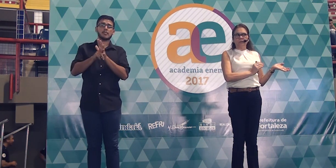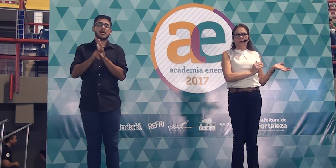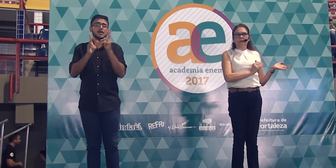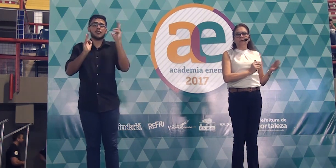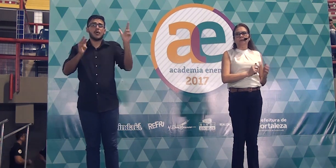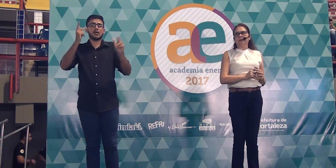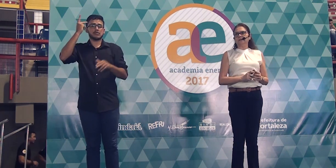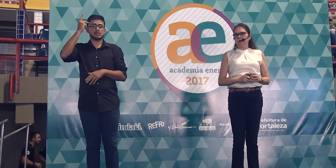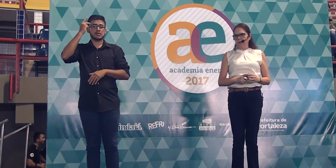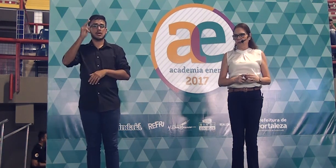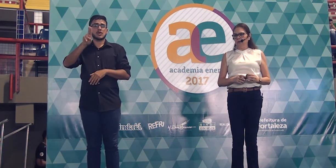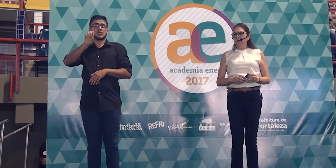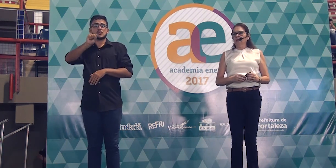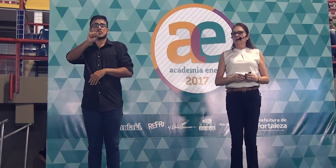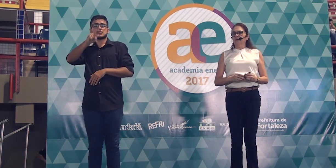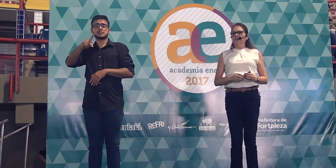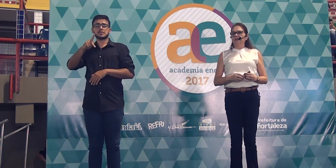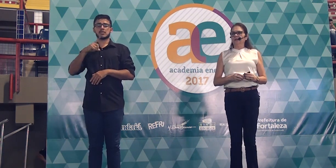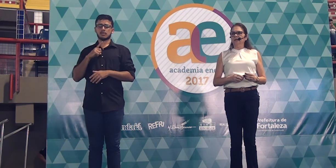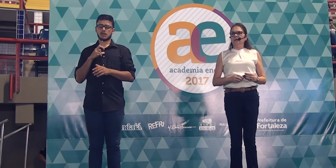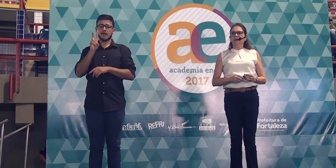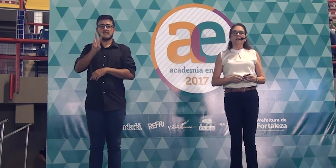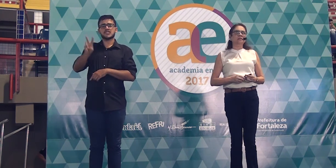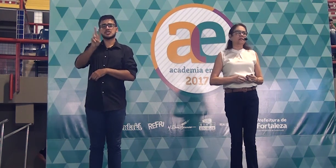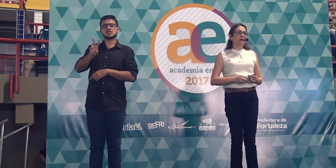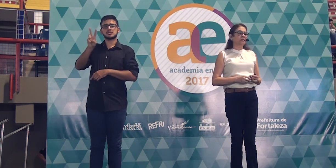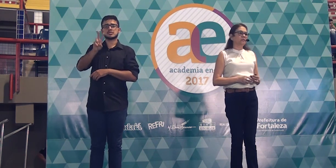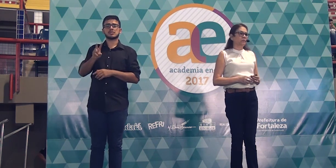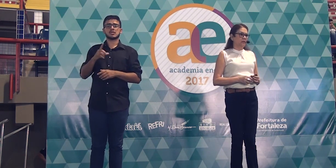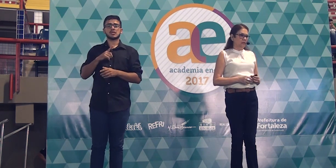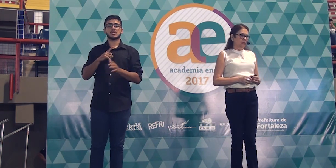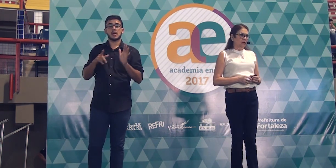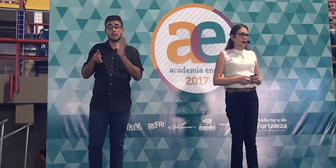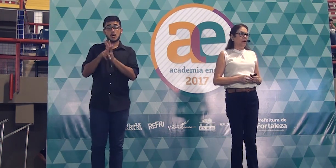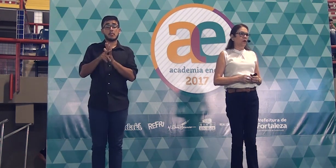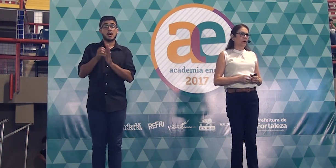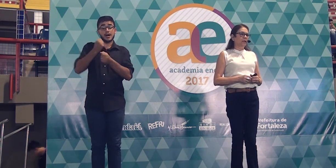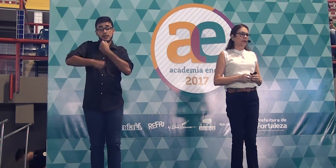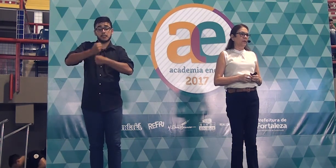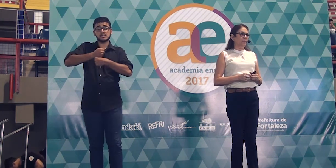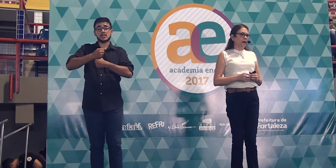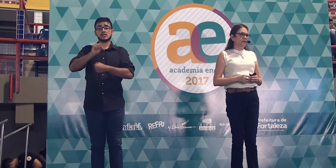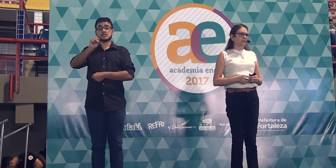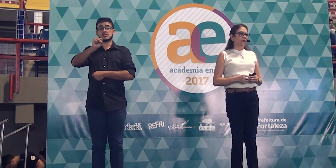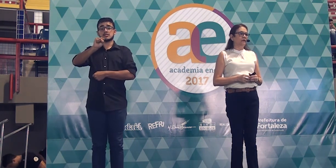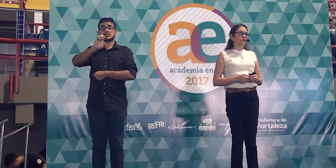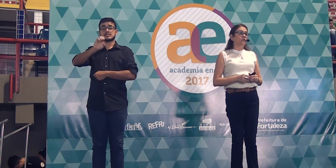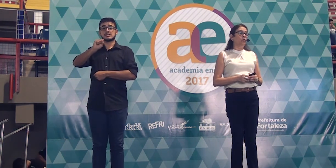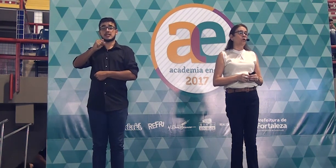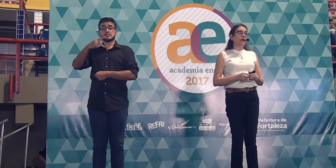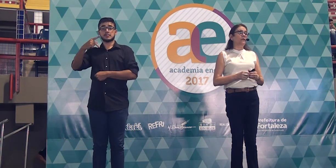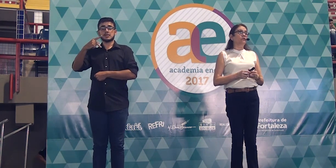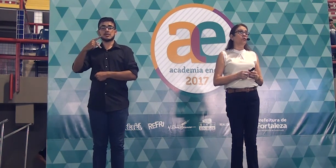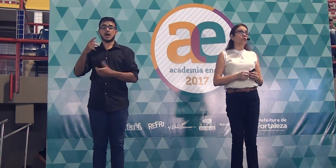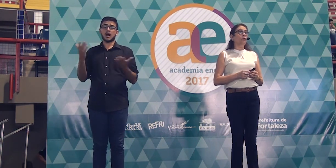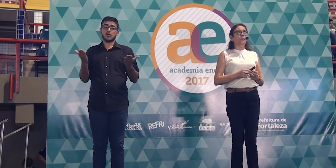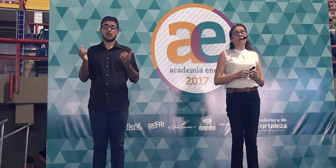vestibular do ano passado. Quem fazia era a CESP, agora não é mais, é a